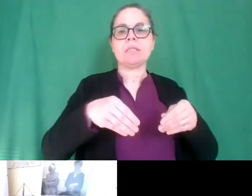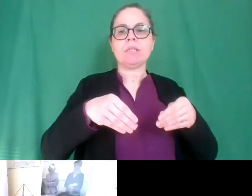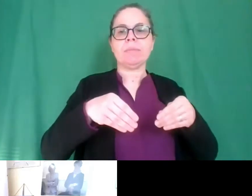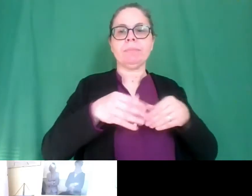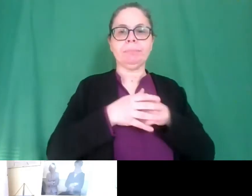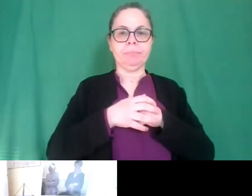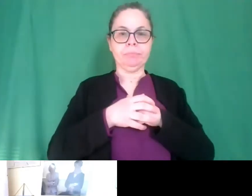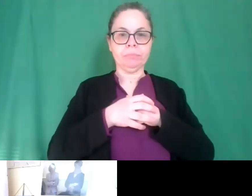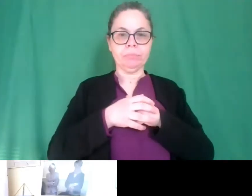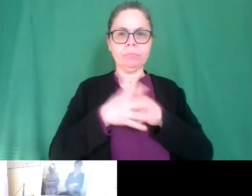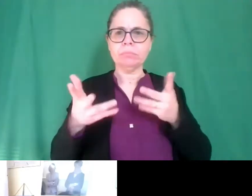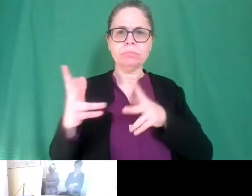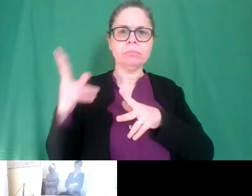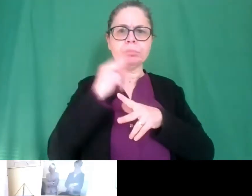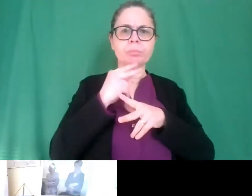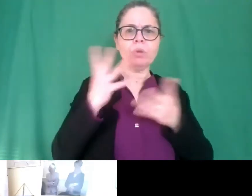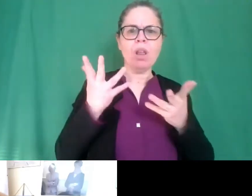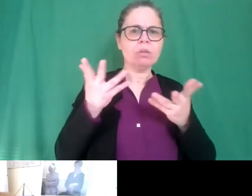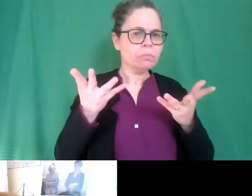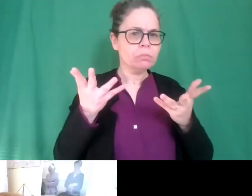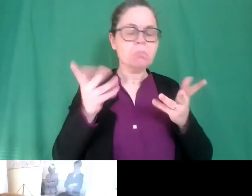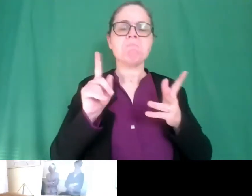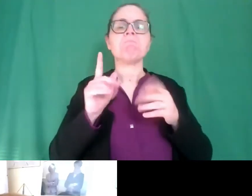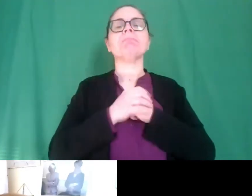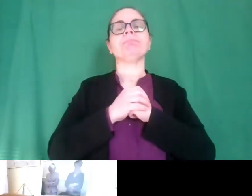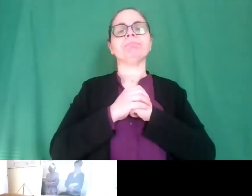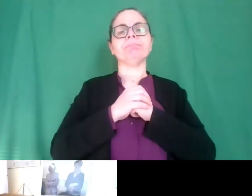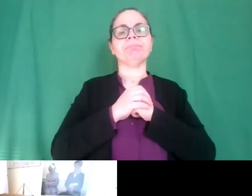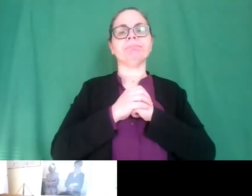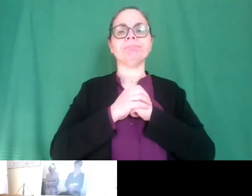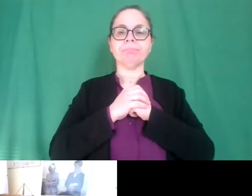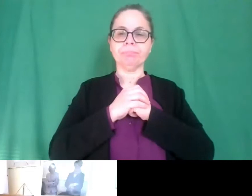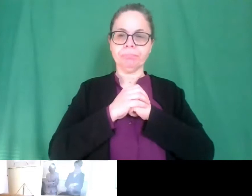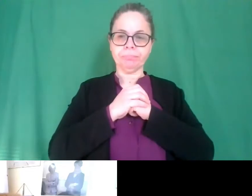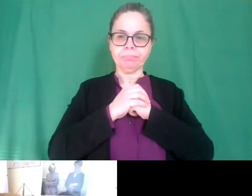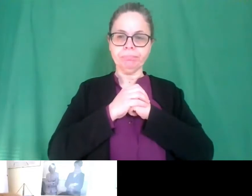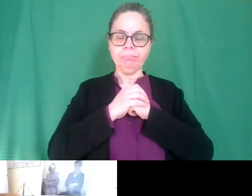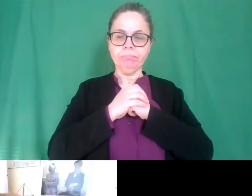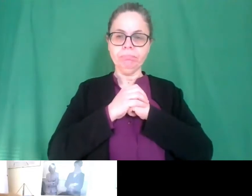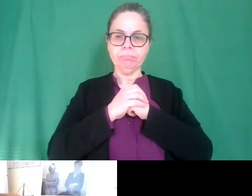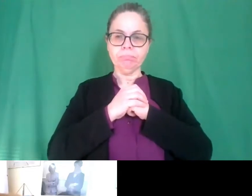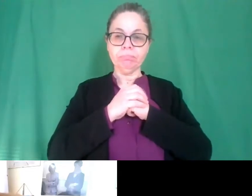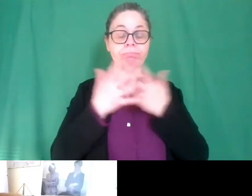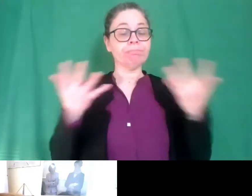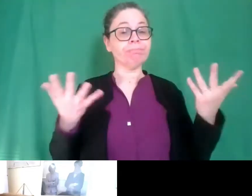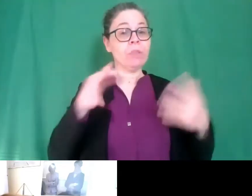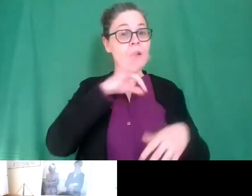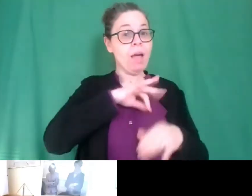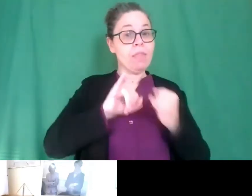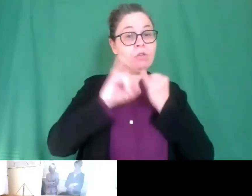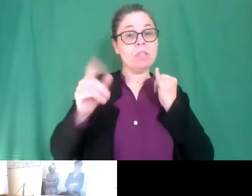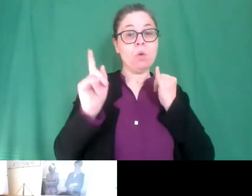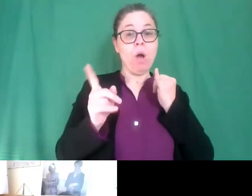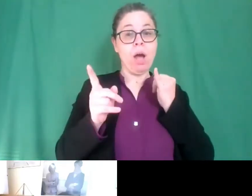prego no interferenza il vantaggio di essere a distanza che siamo